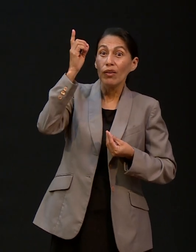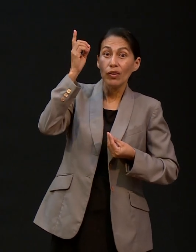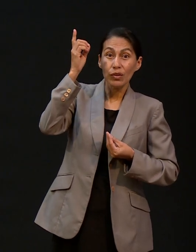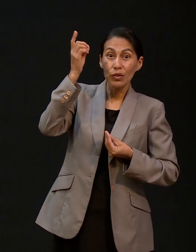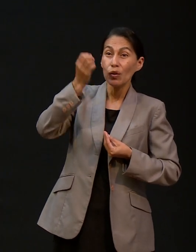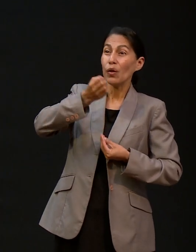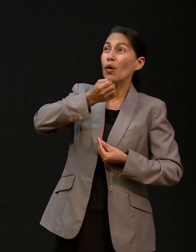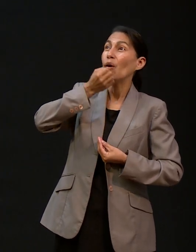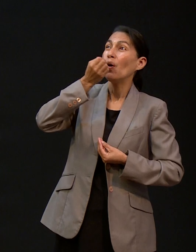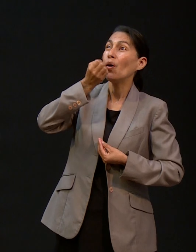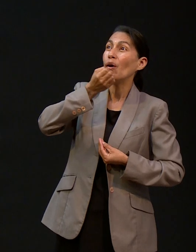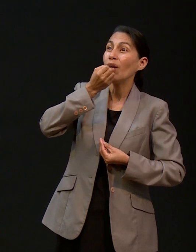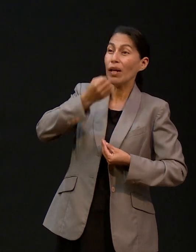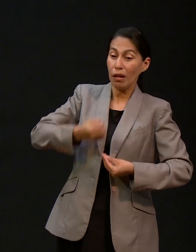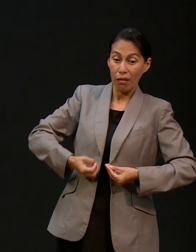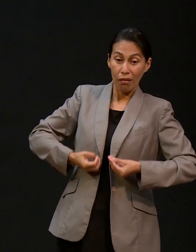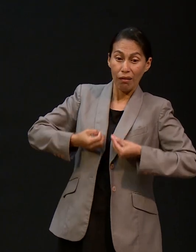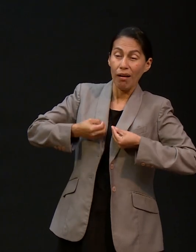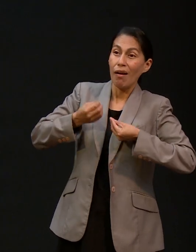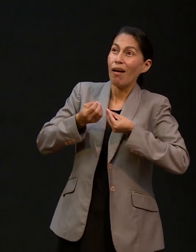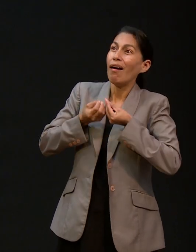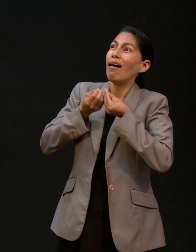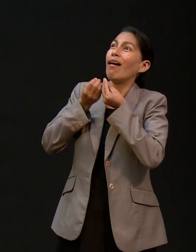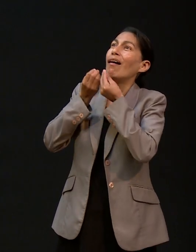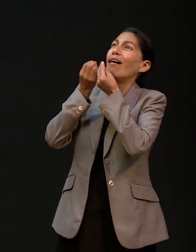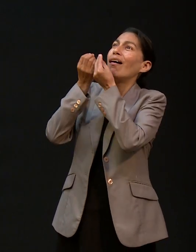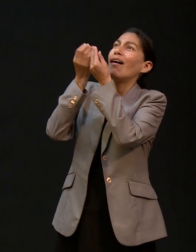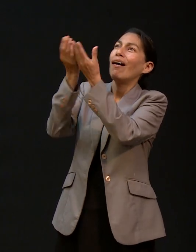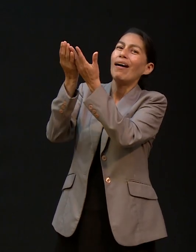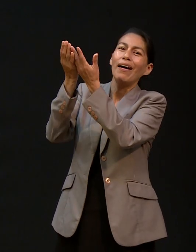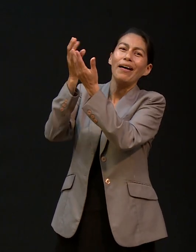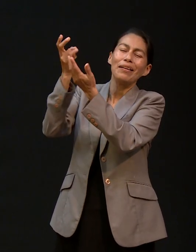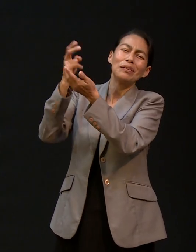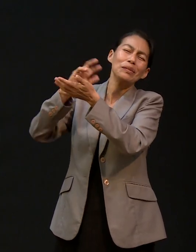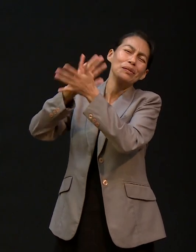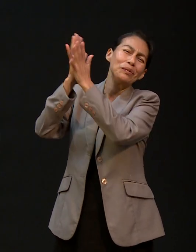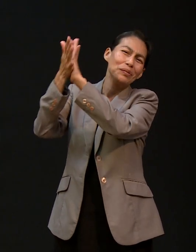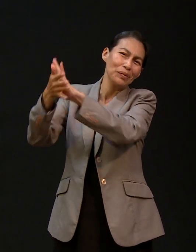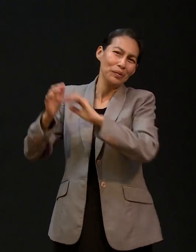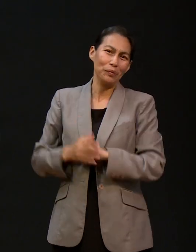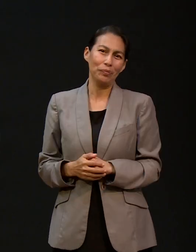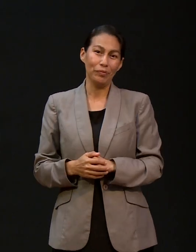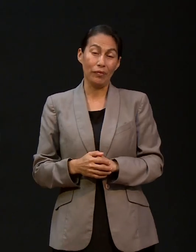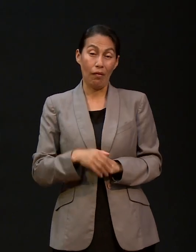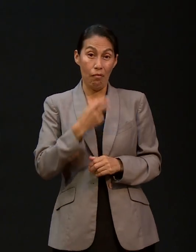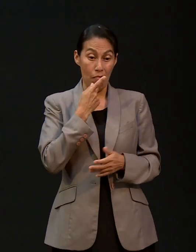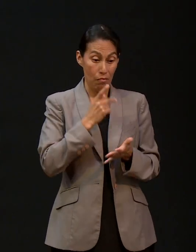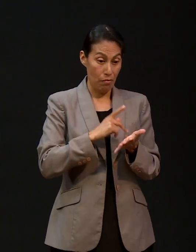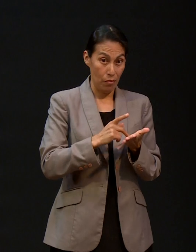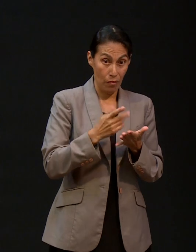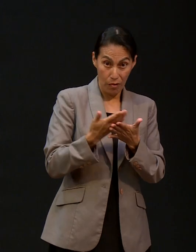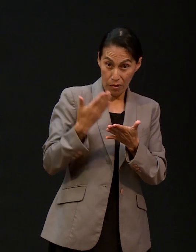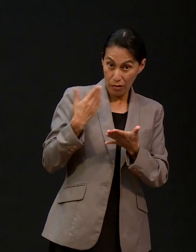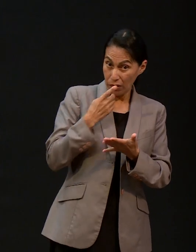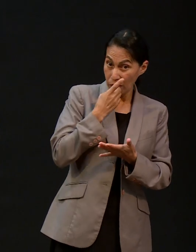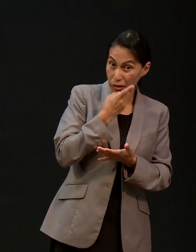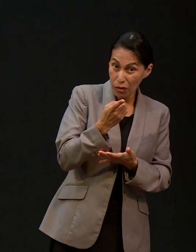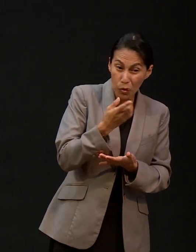Todopoderoso a través de la oración. Por eso, bien claro, Pablo dijo, por nada estéis angustiados,